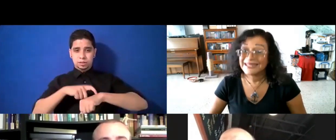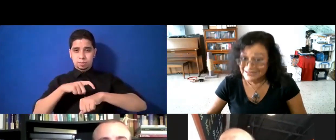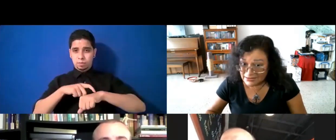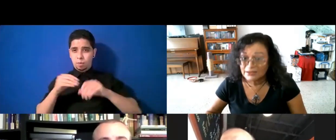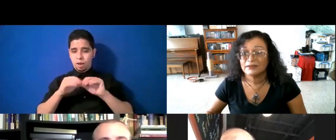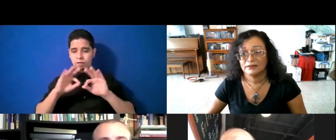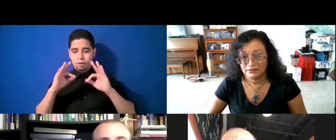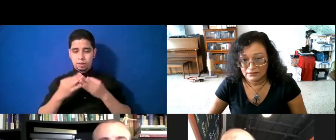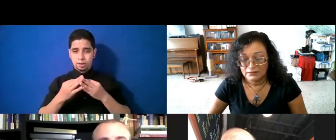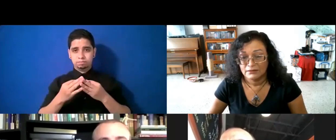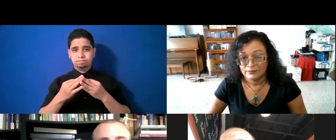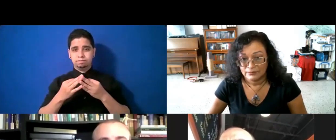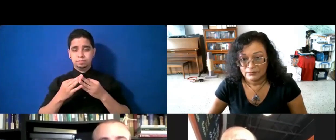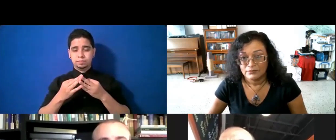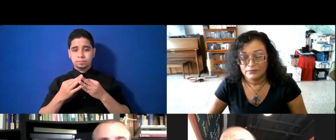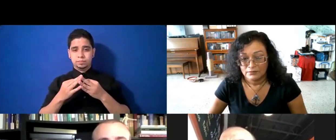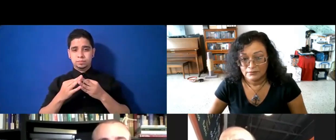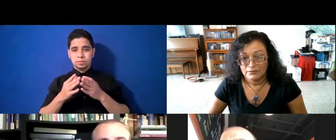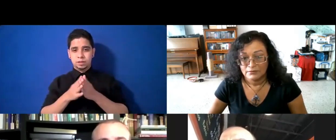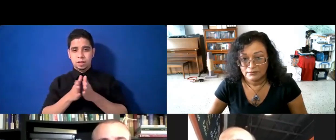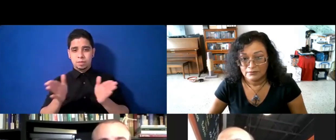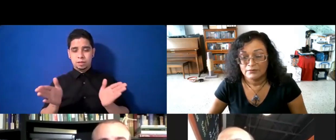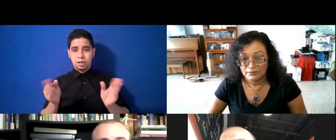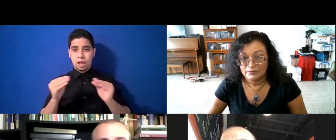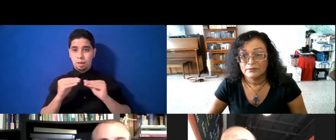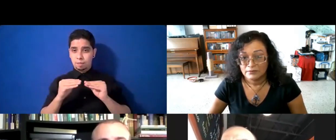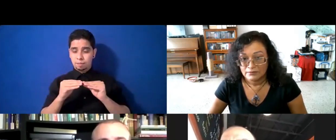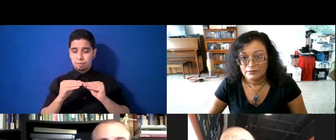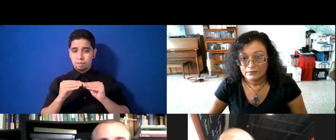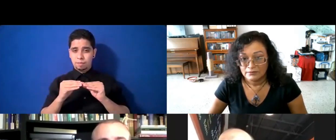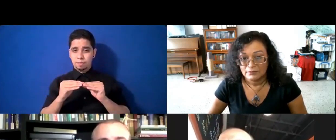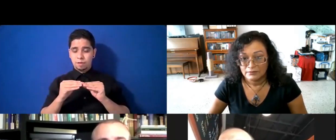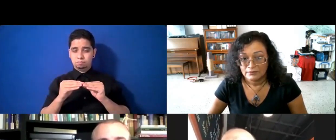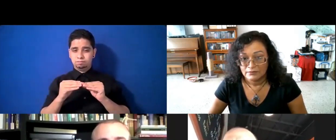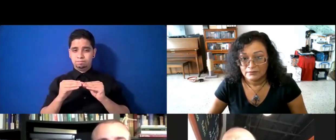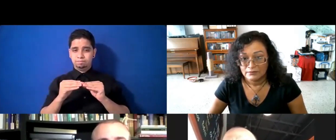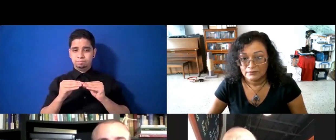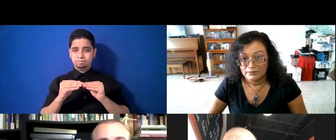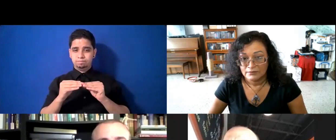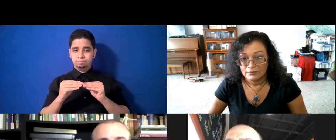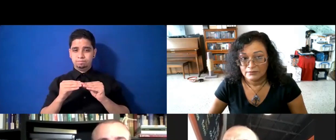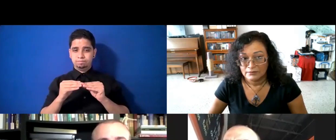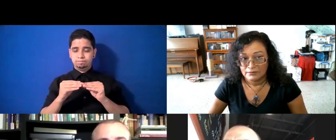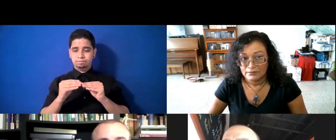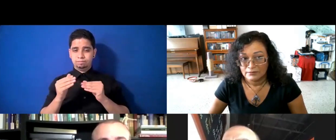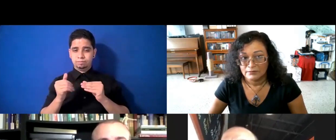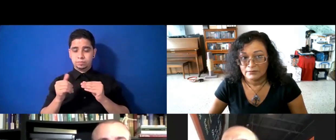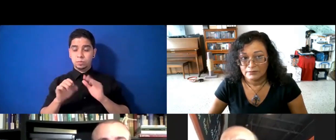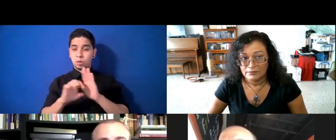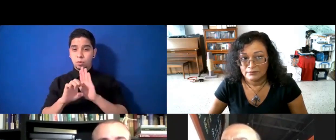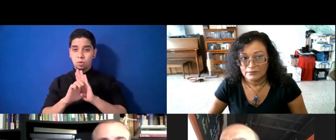y, y generalmente, intocable, ese tiempo, porque era, este, sábado, domingo, a lo mejor, por las